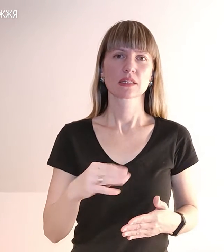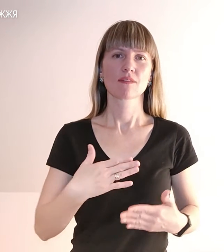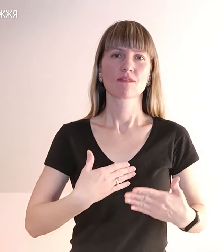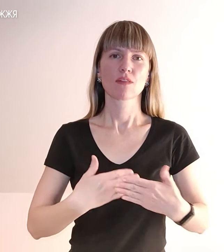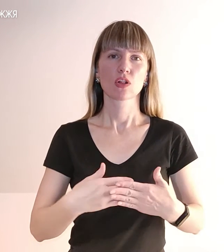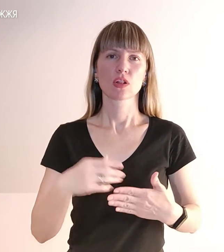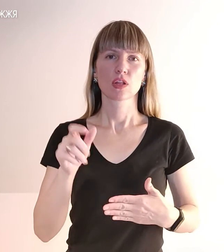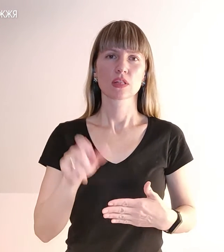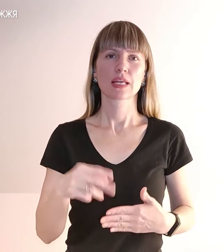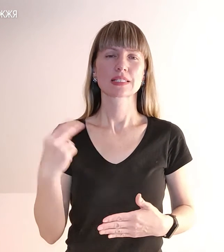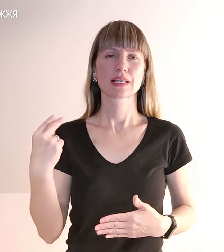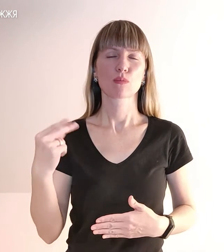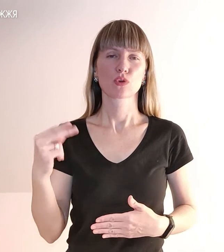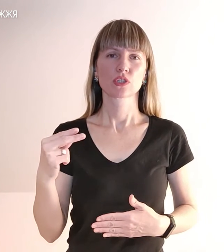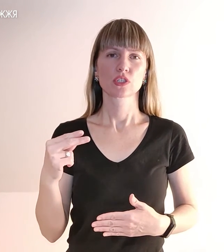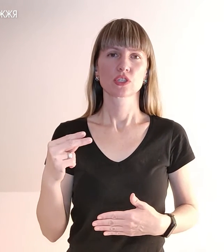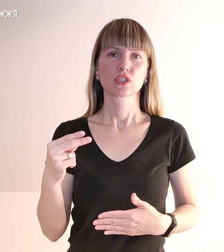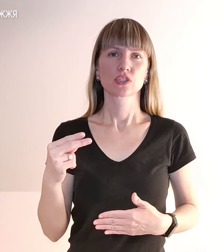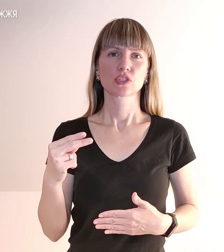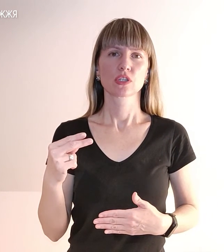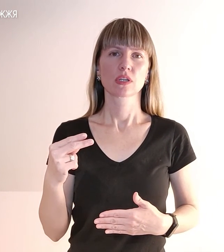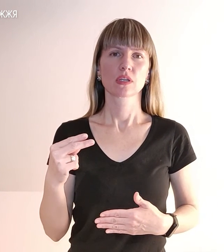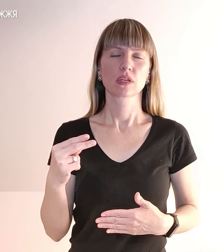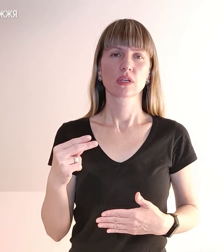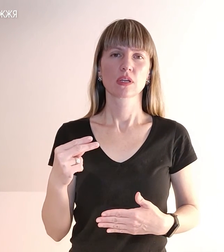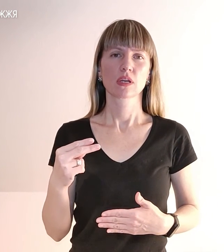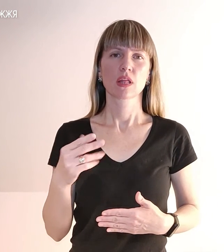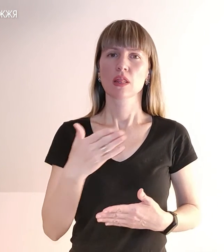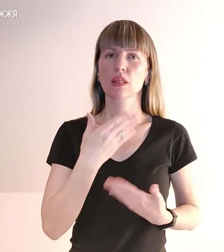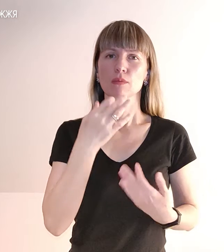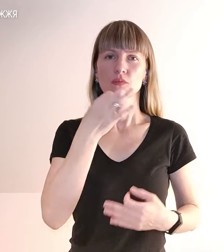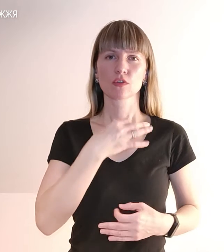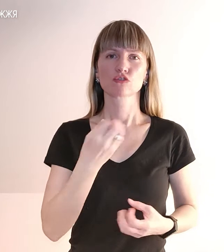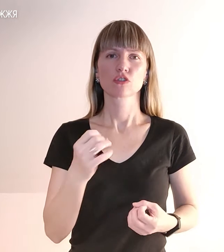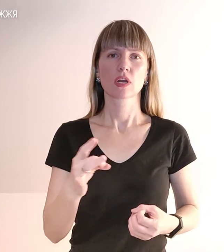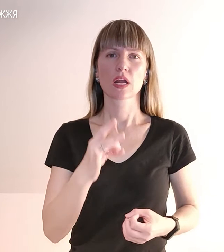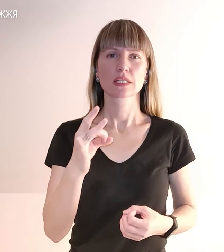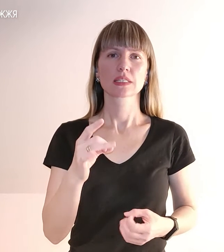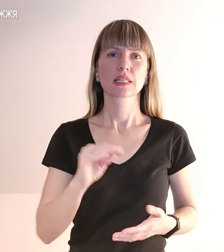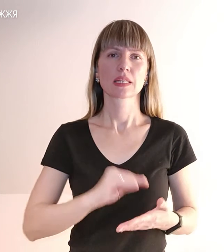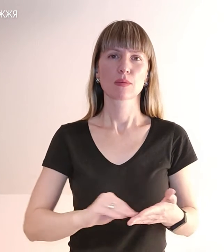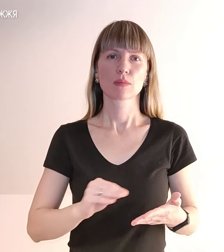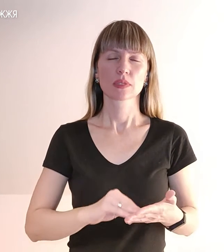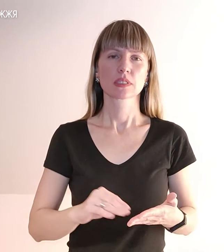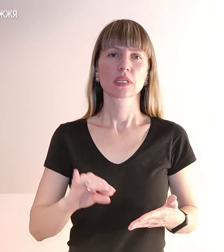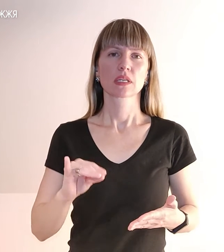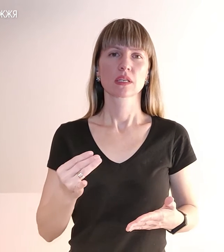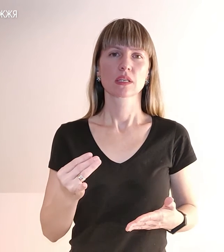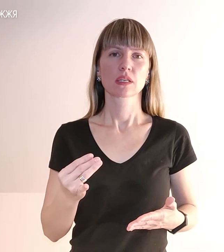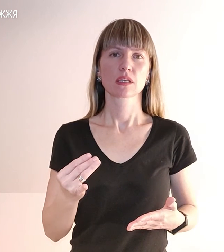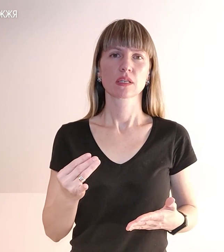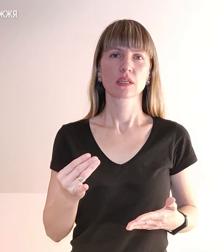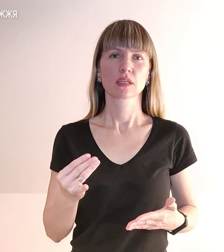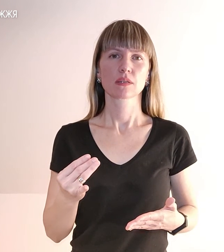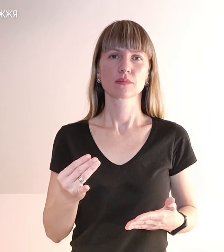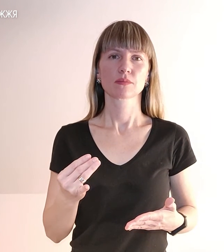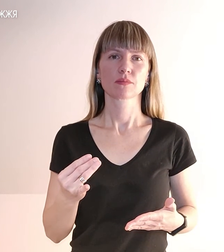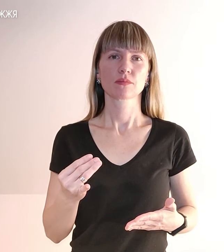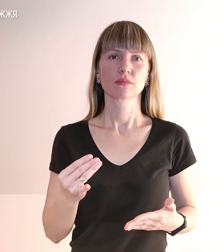Запоріжжя». Та не було відгуку, я ще раз написала. І от відгукнулася